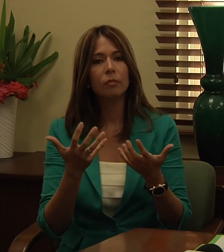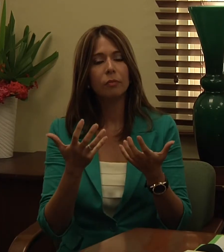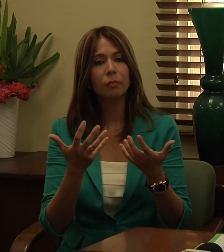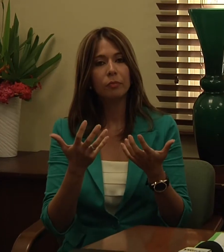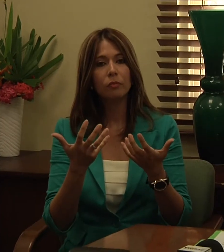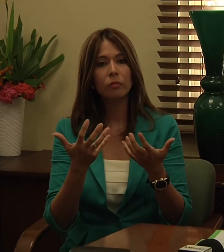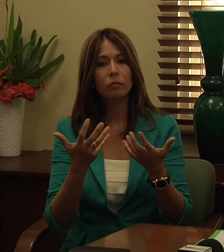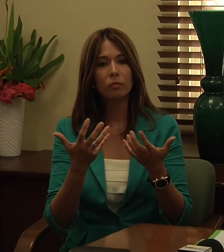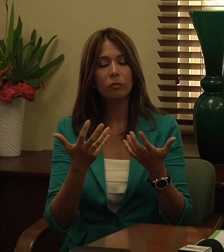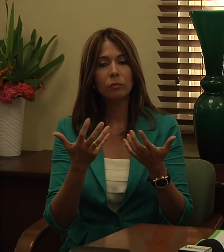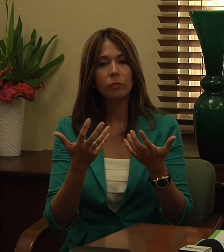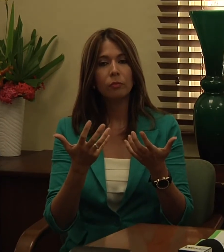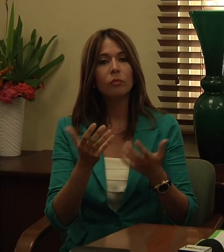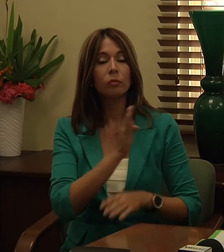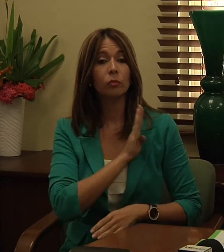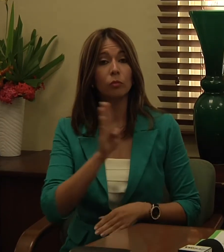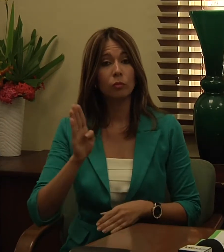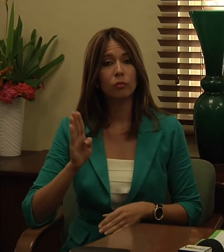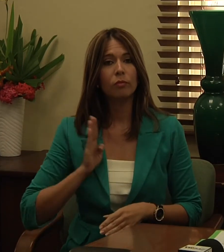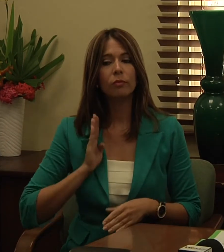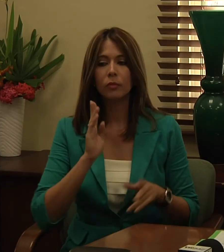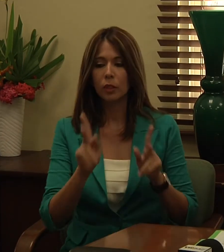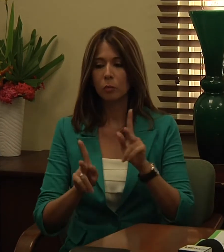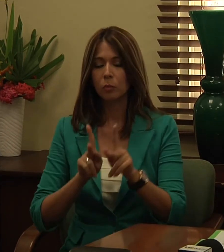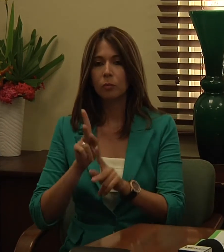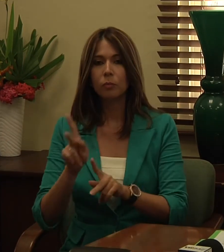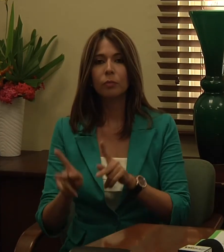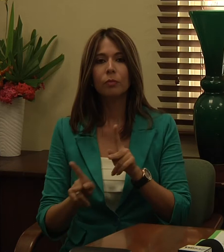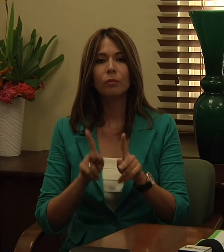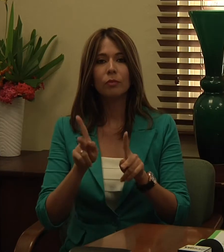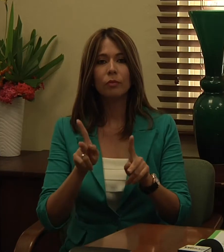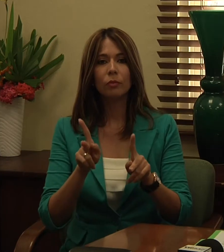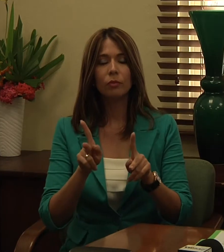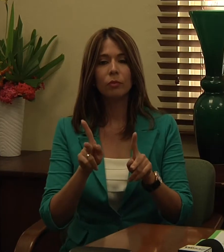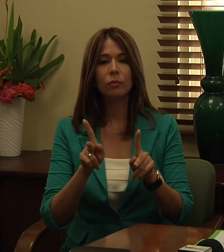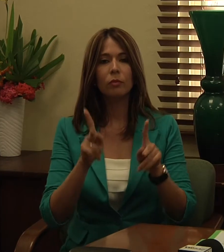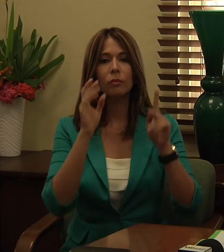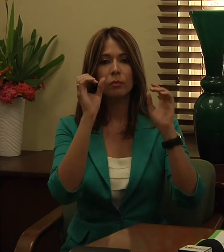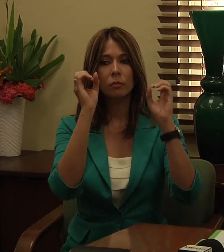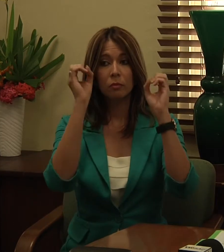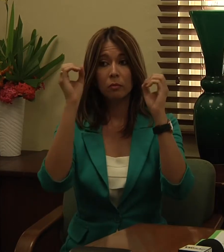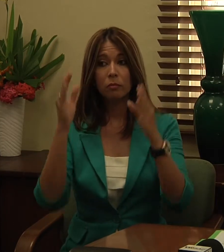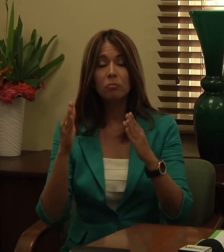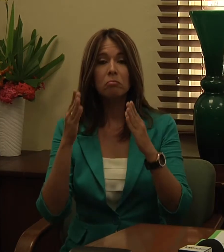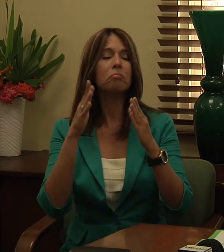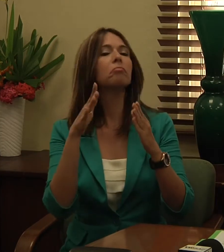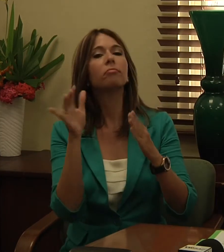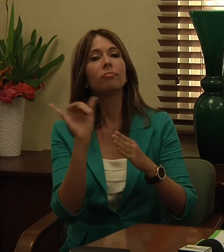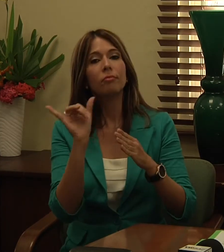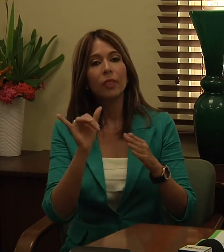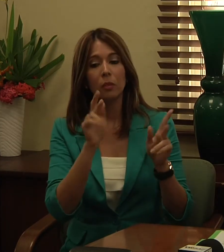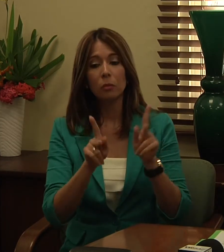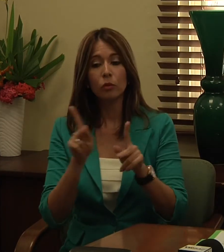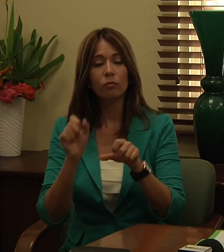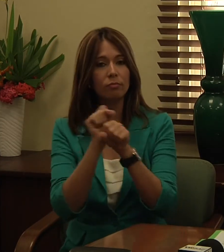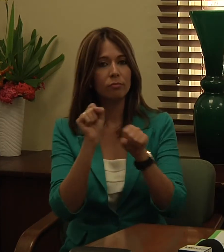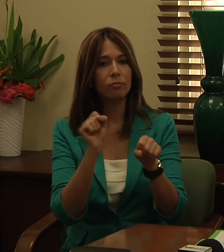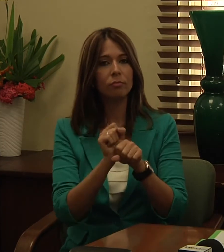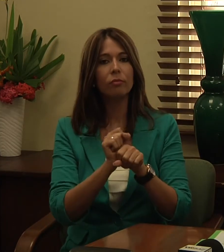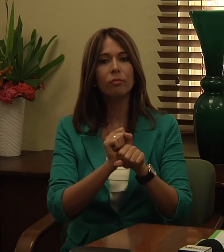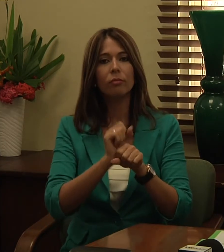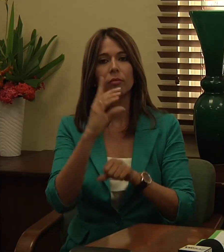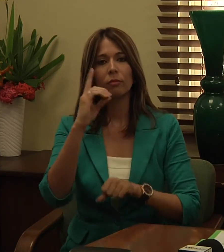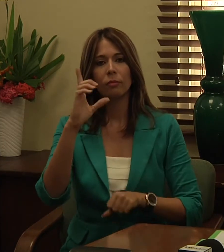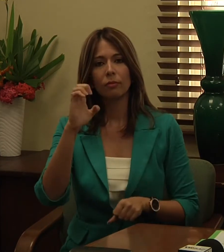comité compuesto por personal del decanato de estudiantes junto con